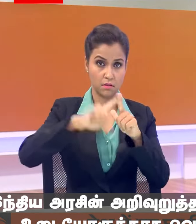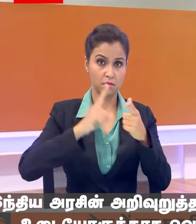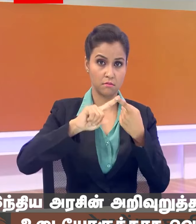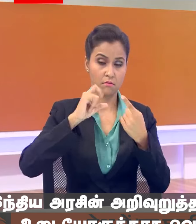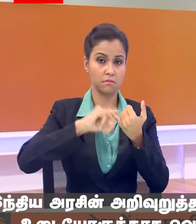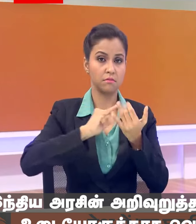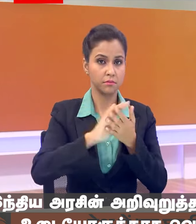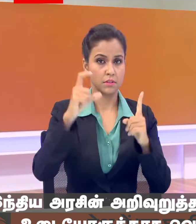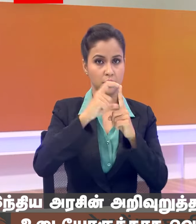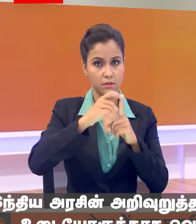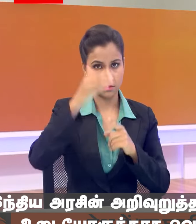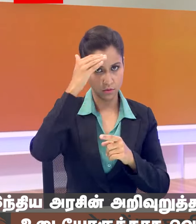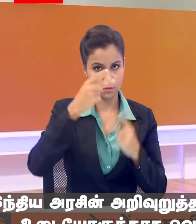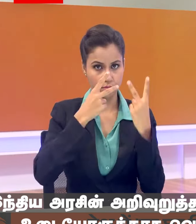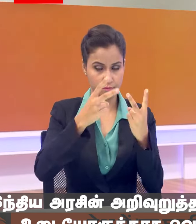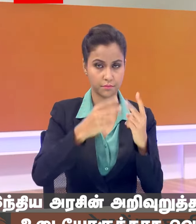न्यूज के लिए